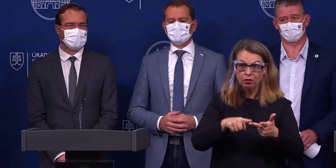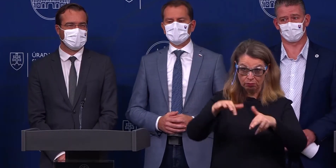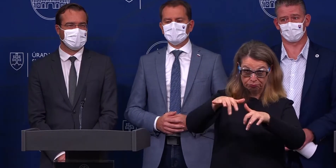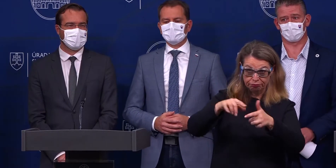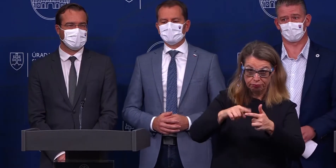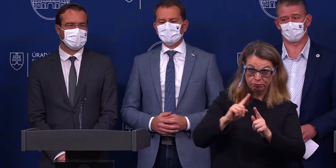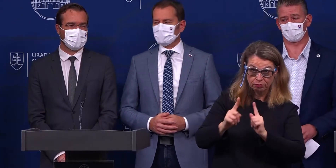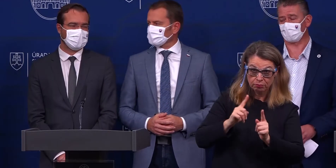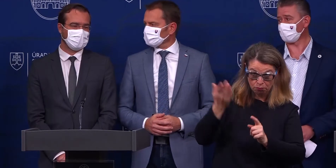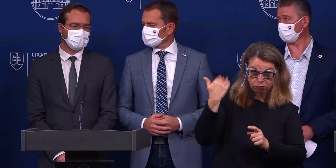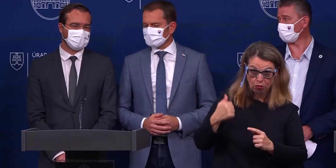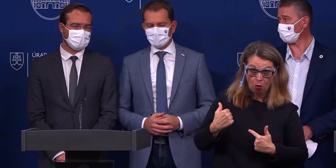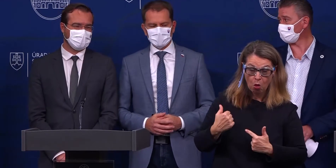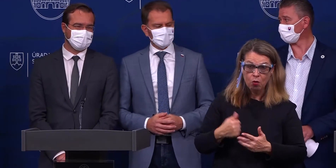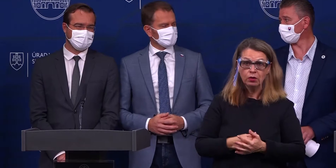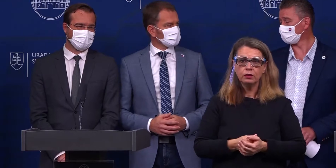uvažuje. Ďakujem.